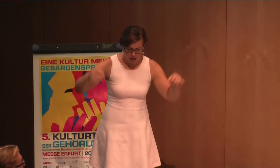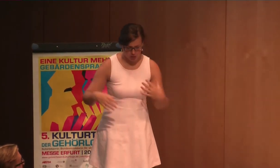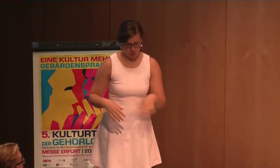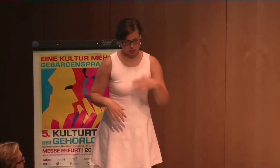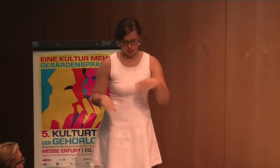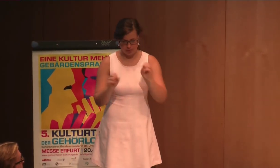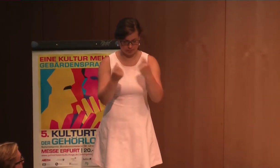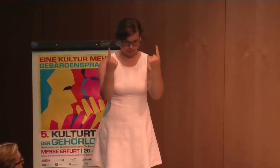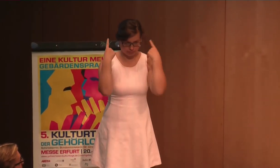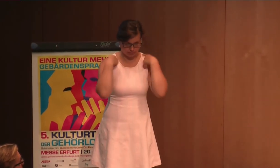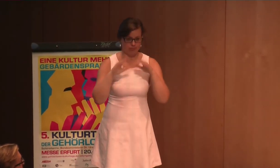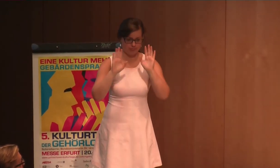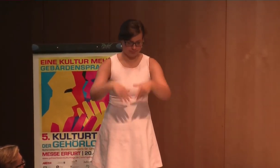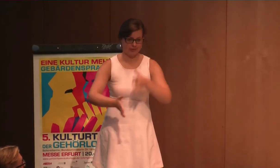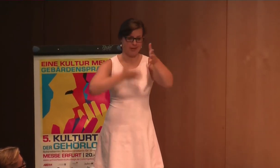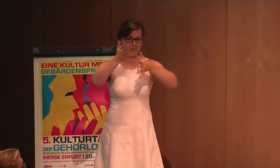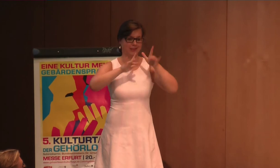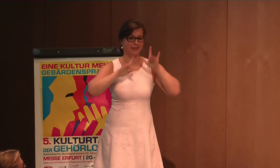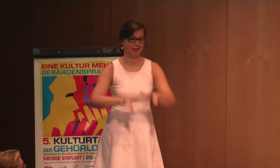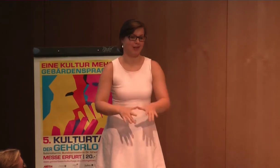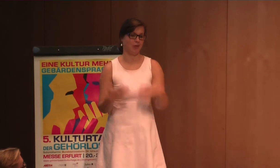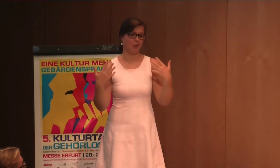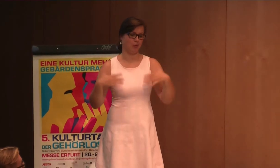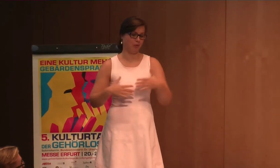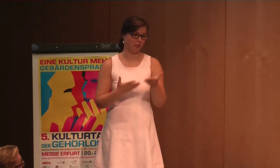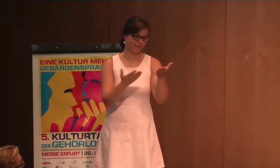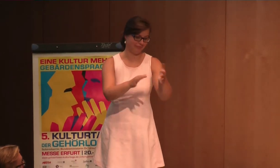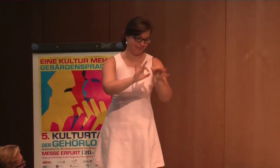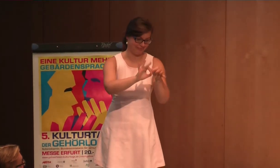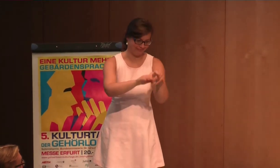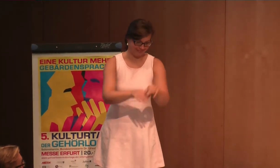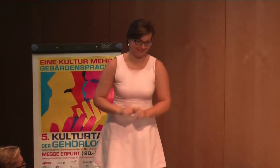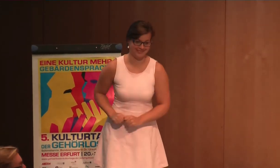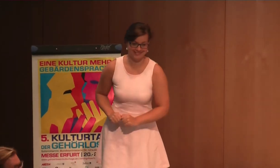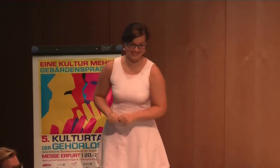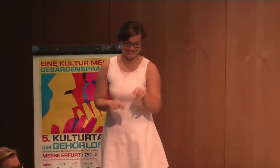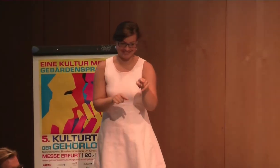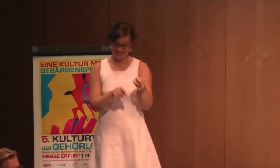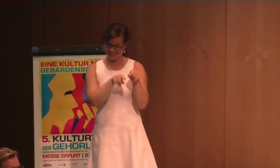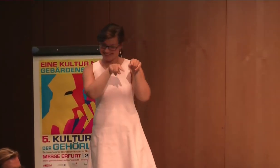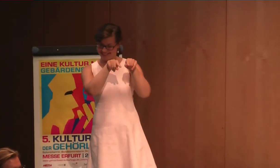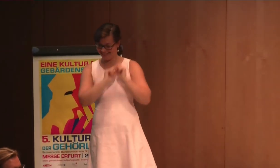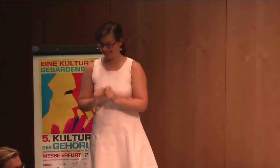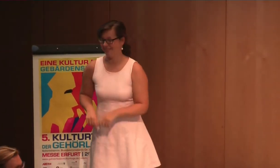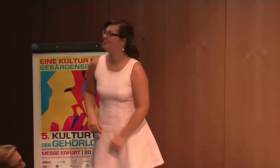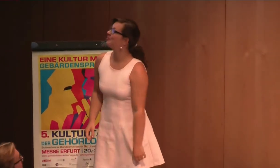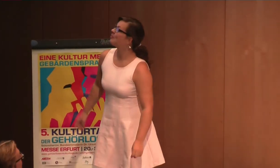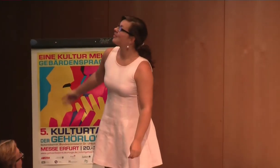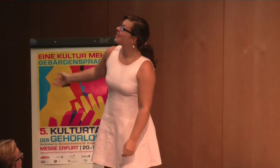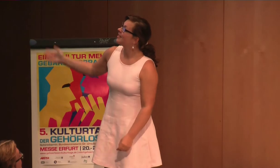relativ kompliziert und man versteht das nicht so gleich auf den ersten Blick, aber es gibt ja die Situation, dass wir